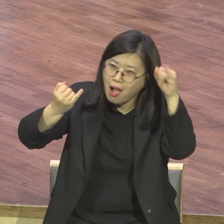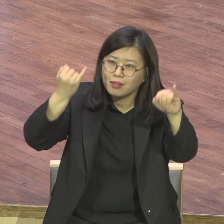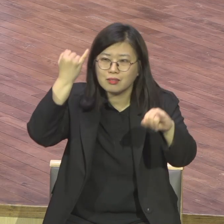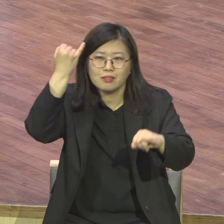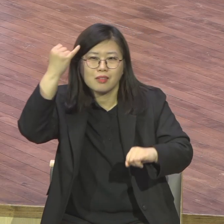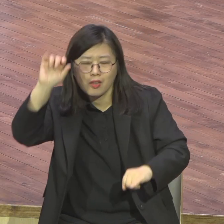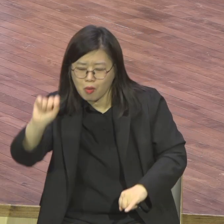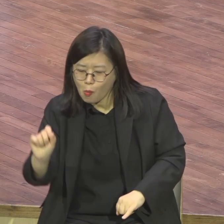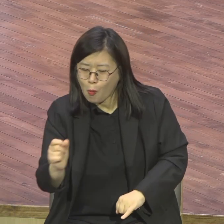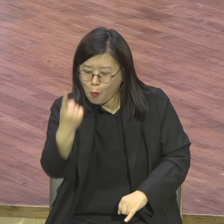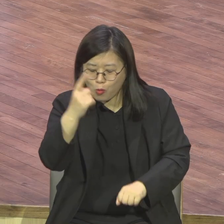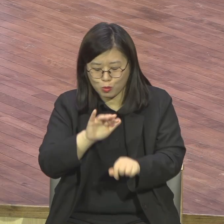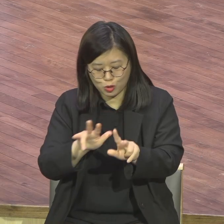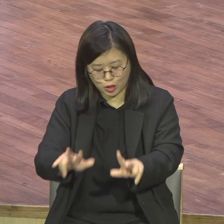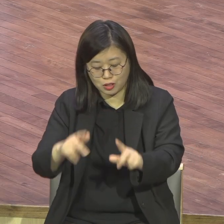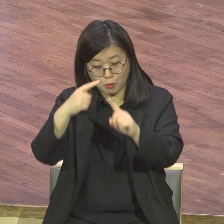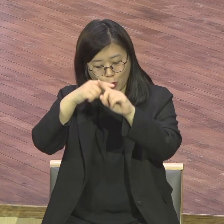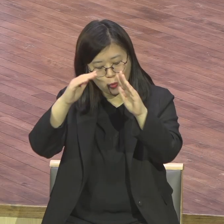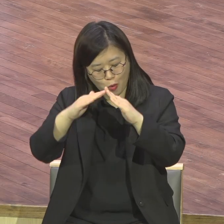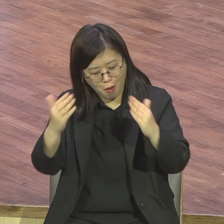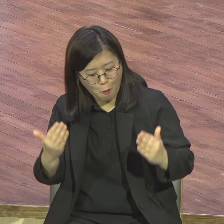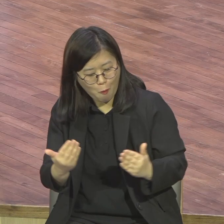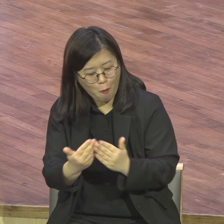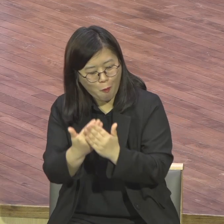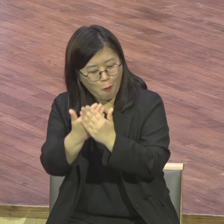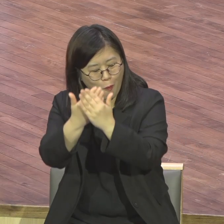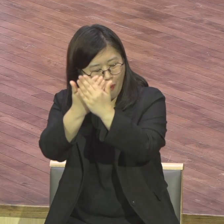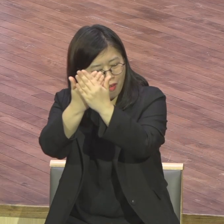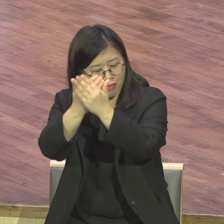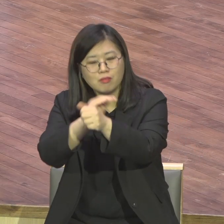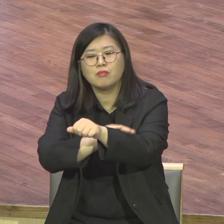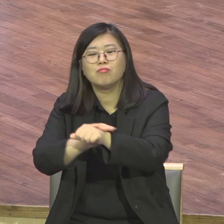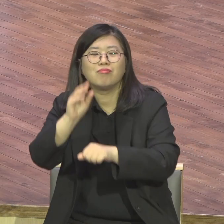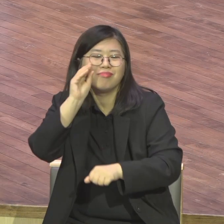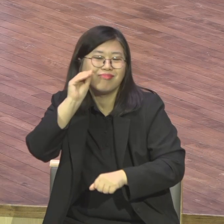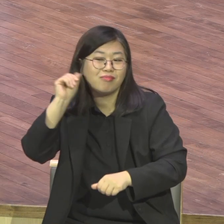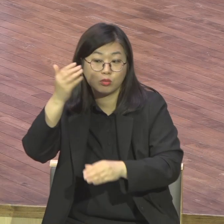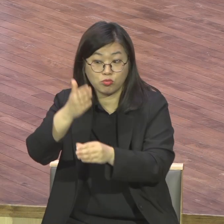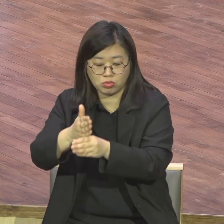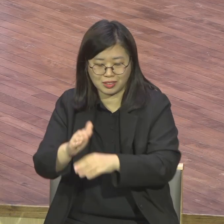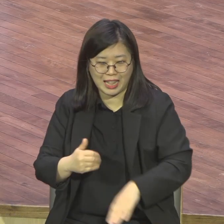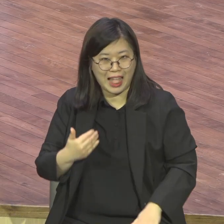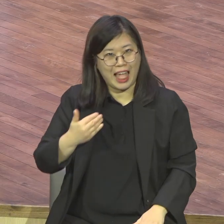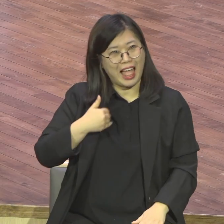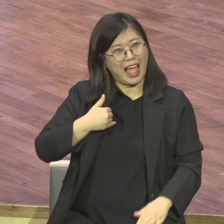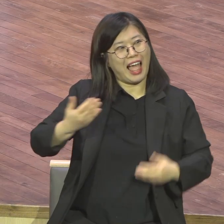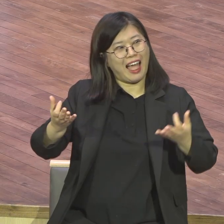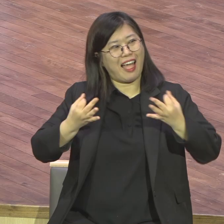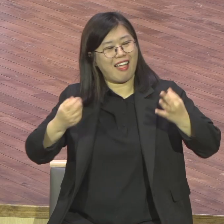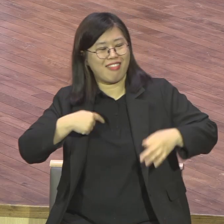튀지 않냐고 별나게 그렇게 파워 행사하지 않냐고 그 원리스 되어서 섬기면 모두 우리 위원장님이